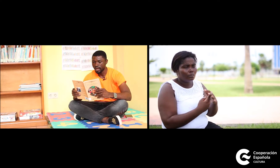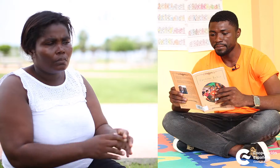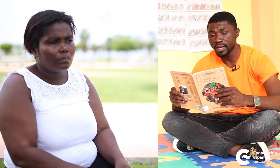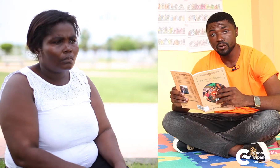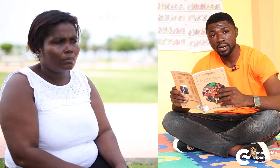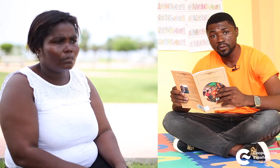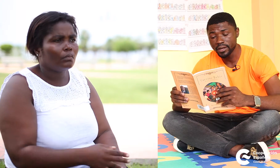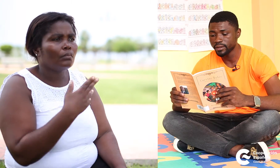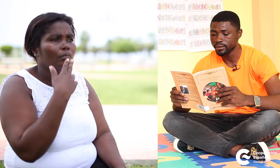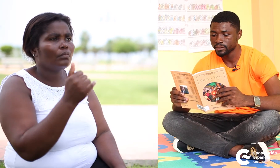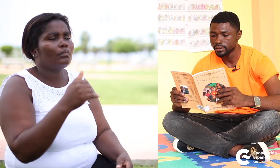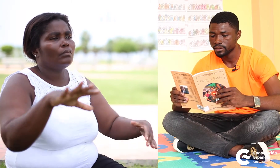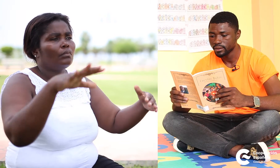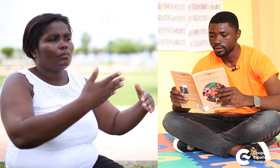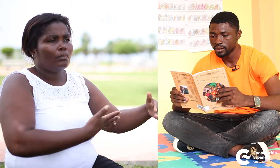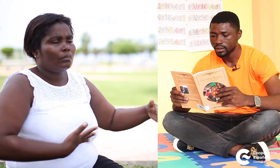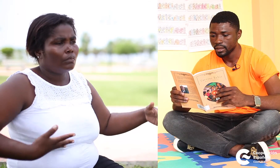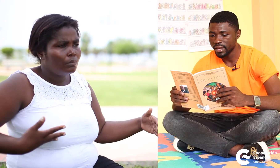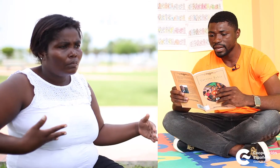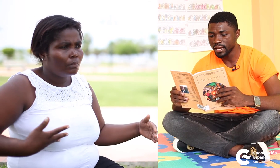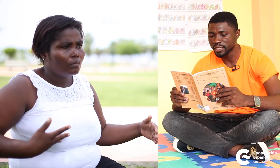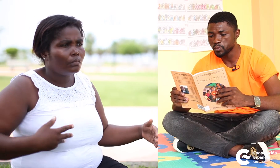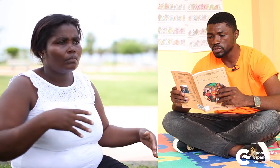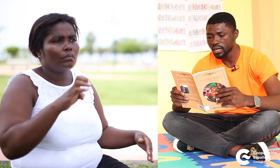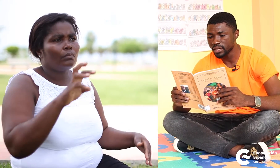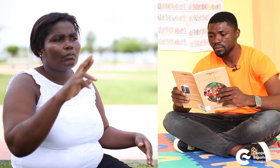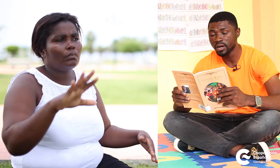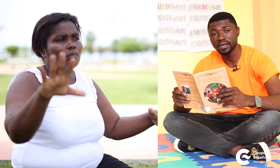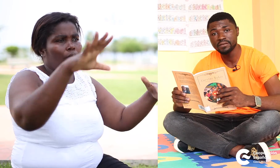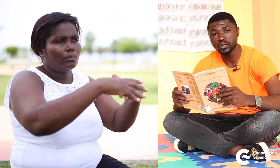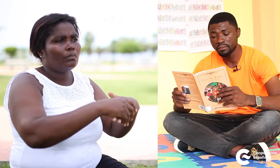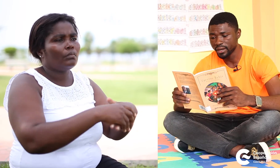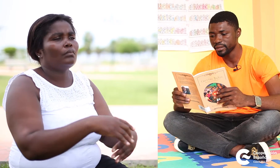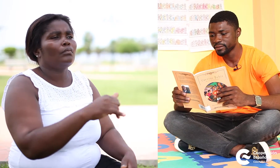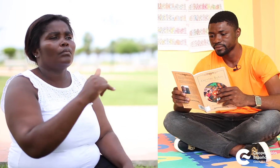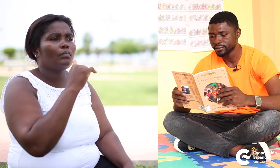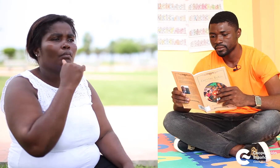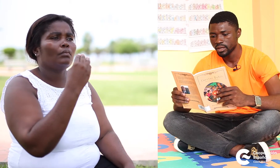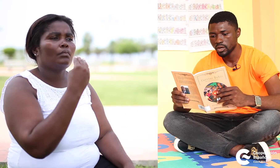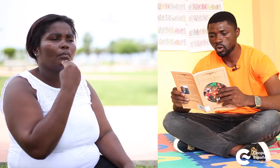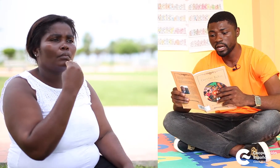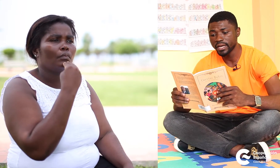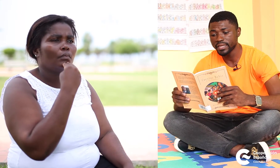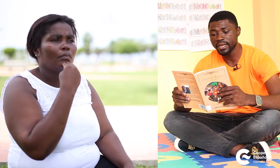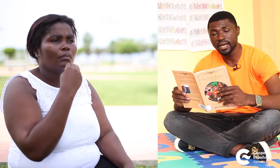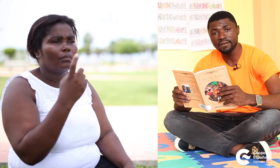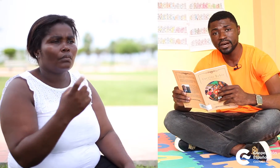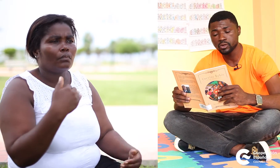Había una mujer, era esposa de Moana Vitombarí, con el que tenía varios